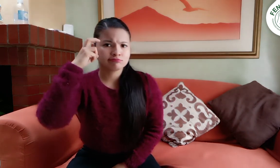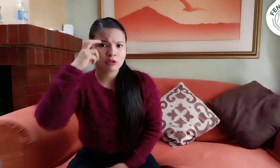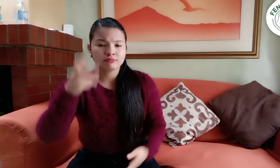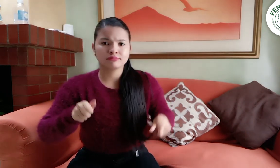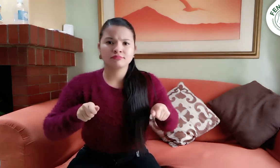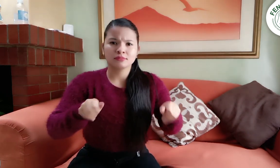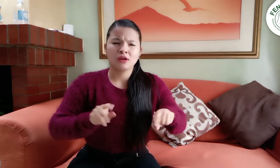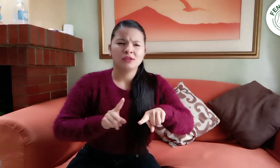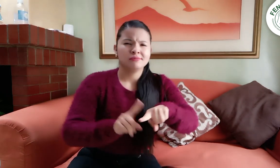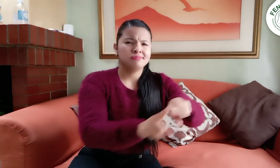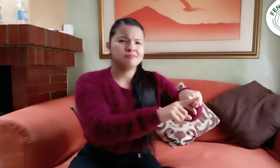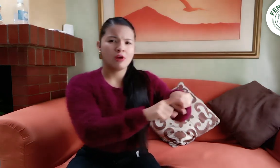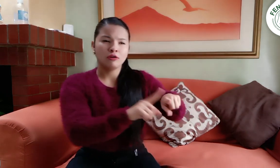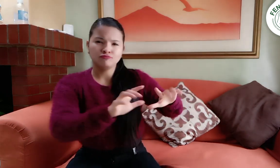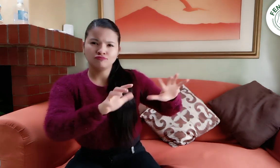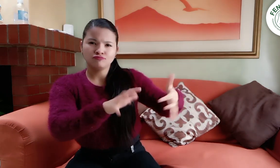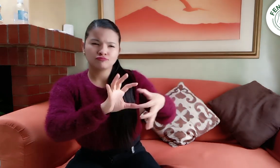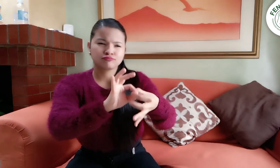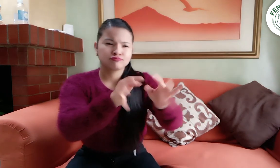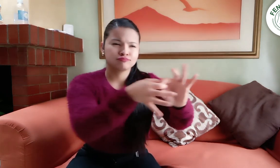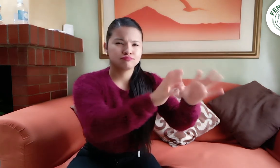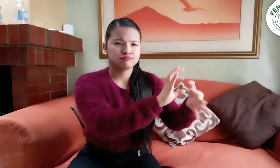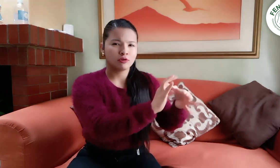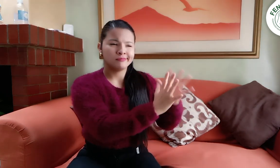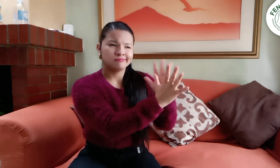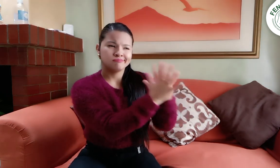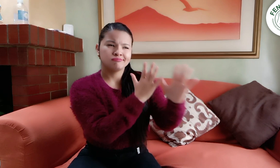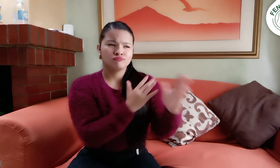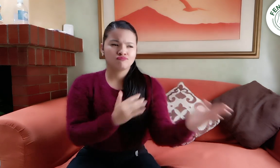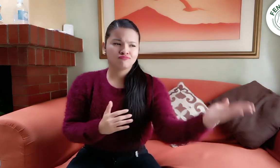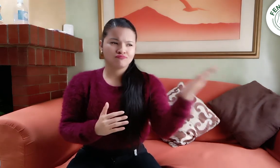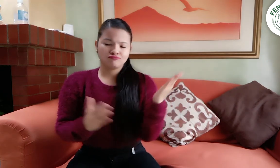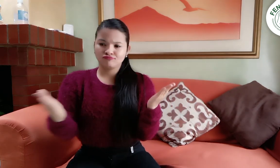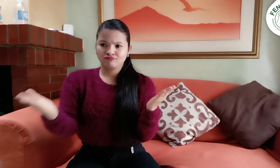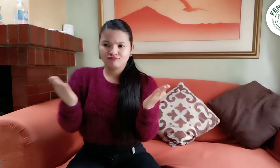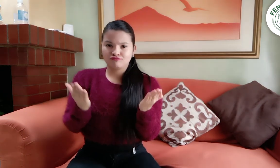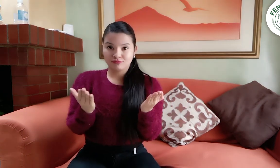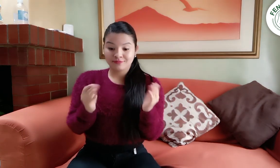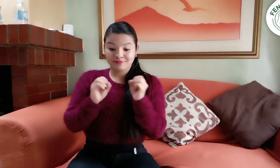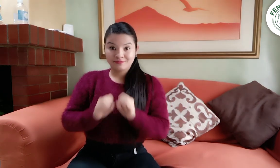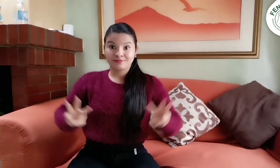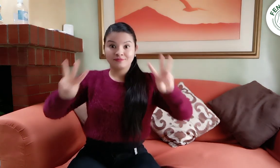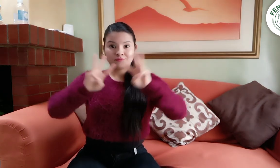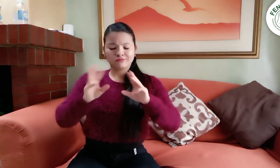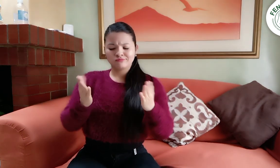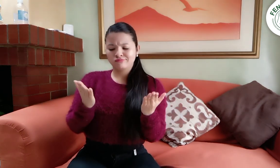ONU, en el cual participa la Coalición Colombiana por la Implementación de la Convención. A partir del análisis comparativo de estos